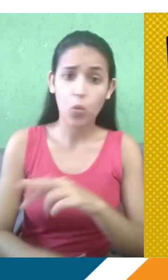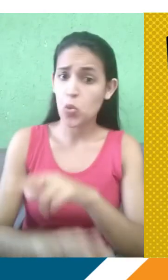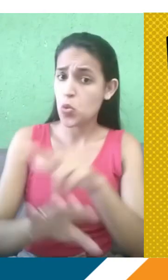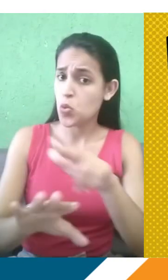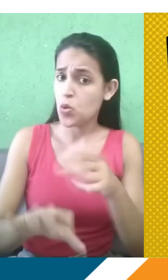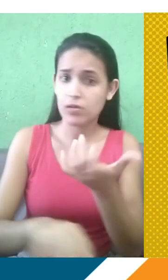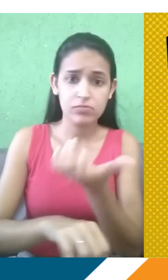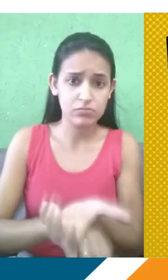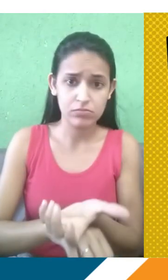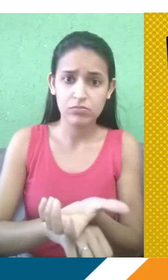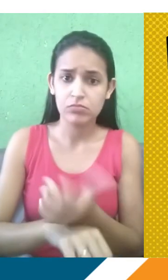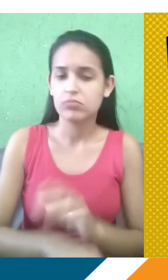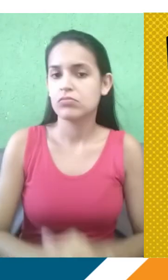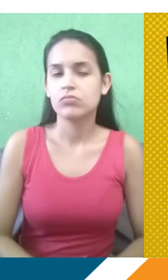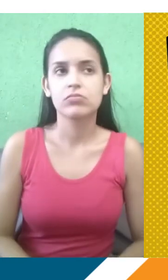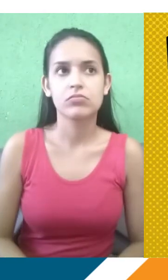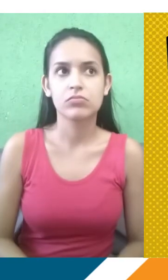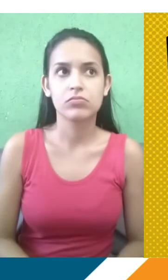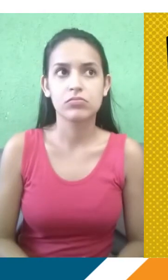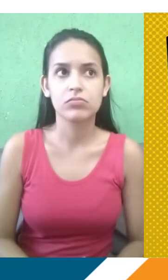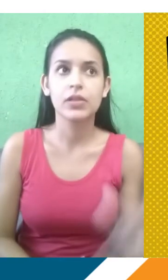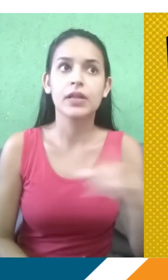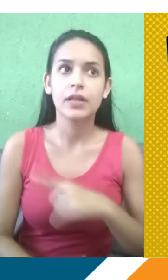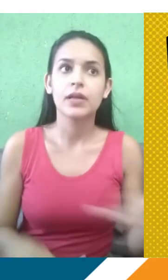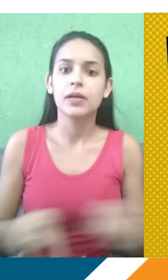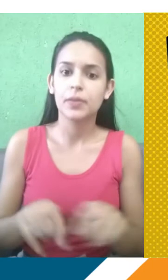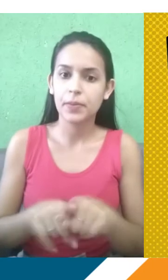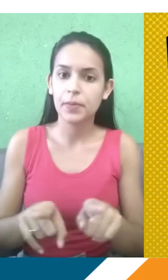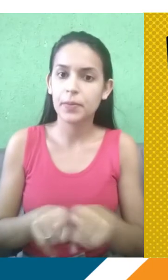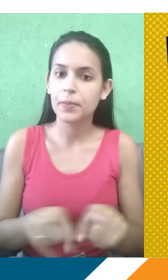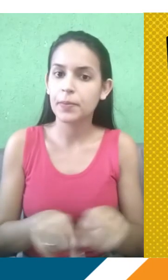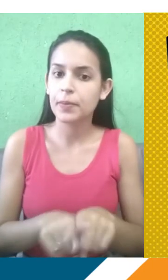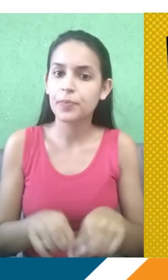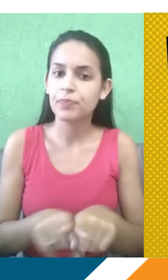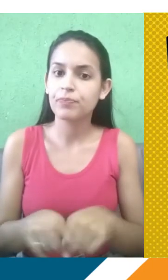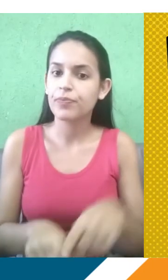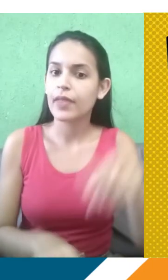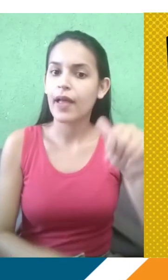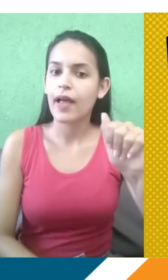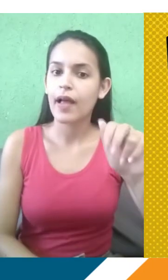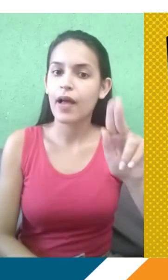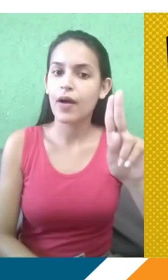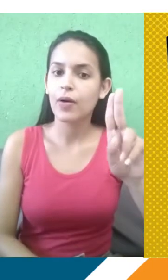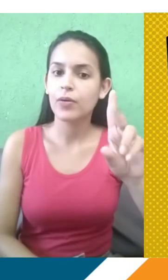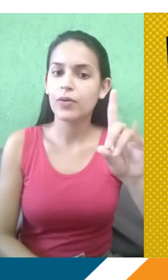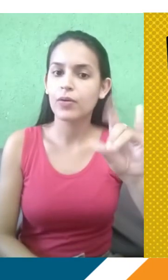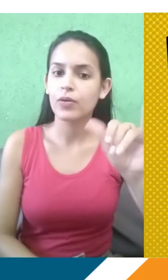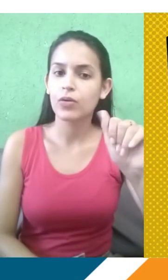matérias, inclusive vídeos do Grupo Soa como esse. Além disso, gente também tem o áudio e o resumo dos conteúdos dos vídeos. Para quem não tem acesso a uma